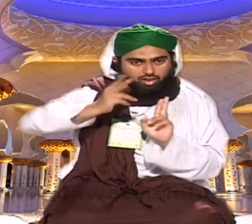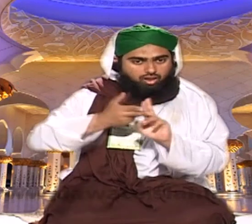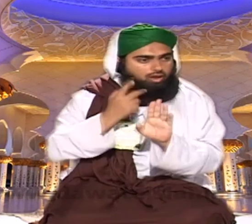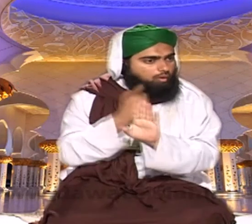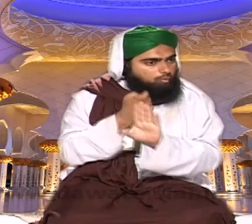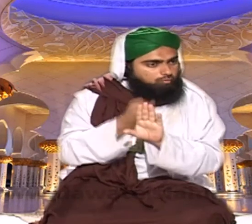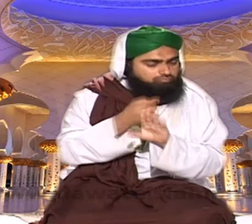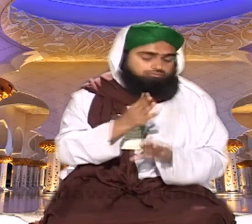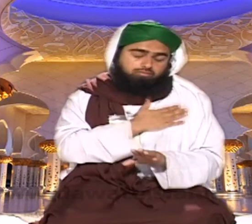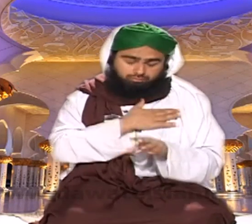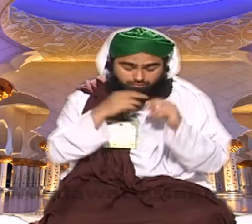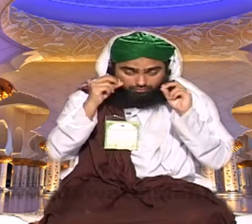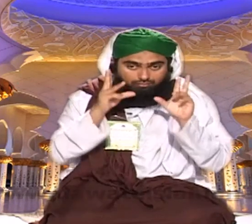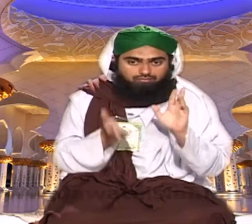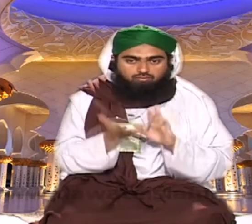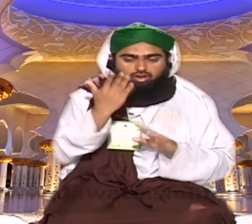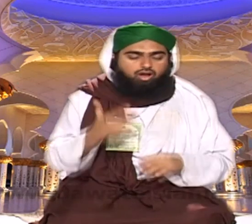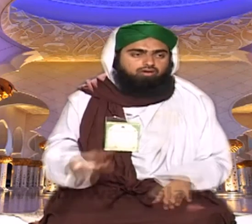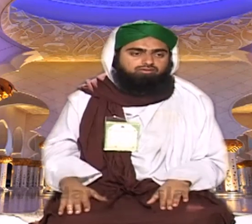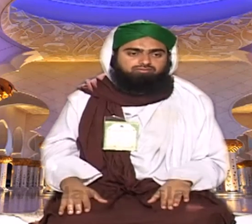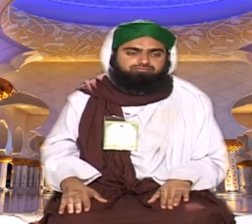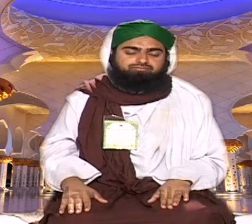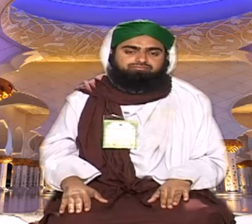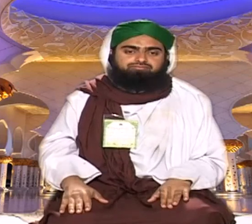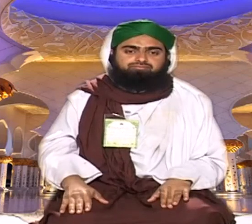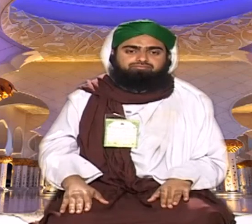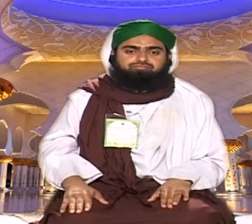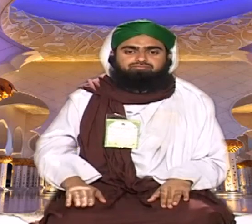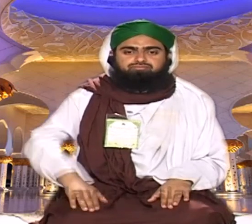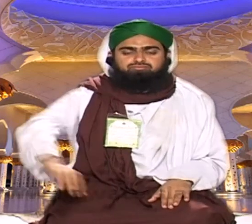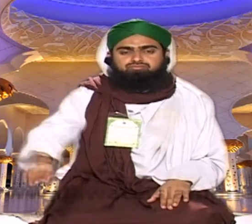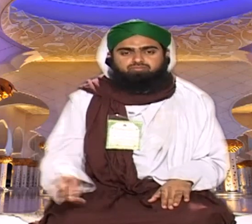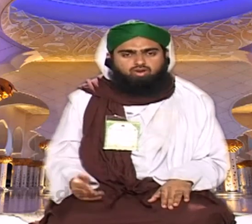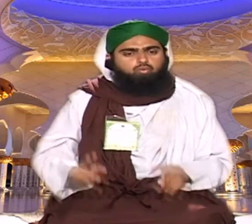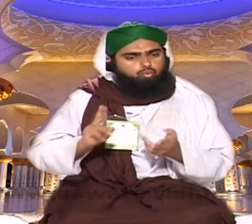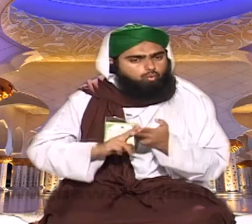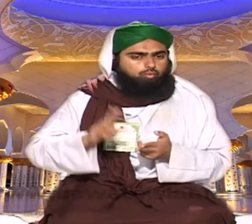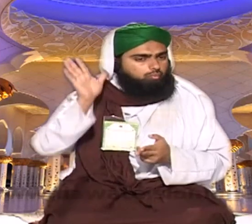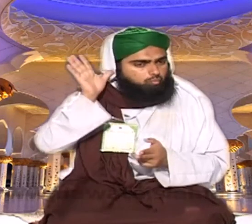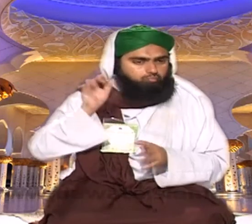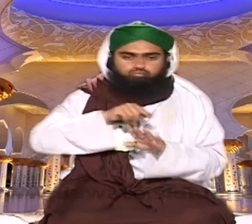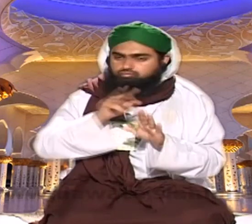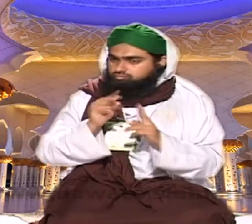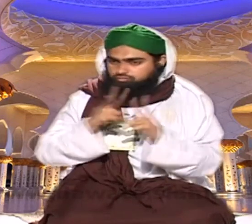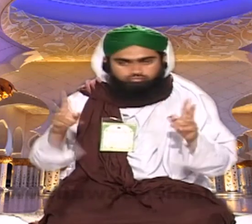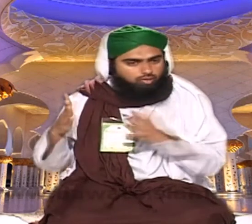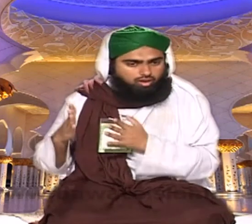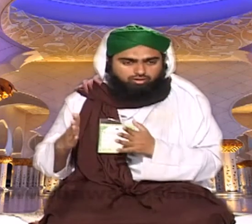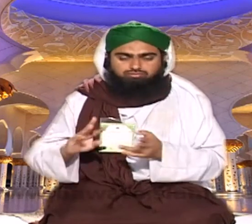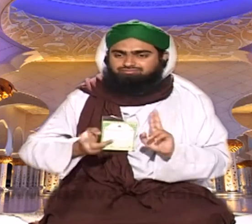لئے اٹھا دیا کریں کسی دوست کو آپ کہہ دیں کہ وہ نماز کے لئے اٹھا دیا کریں اچھا دوست بھی کوئی ایسا محسن